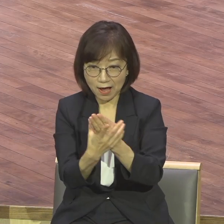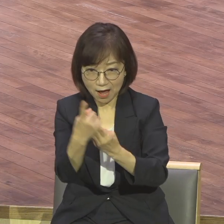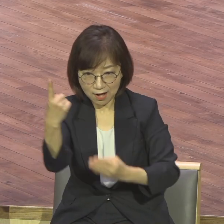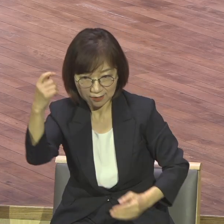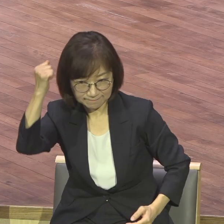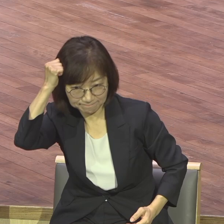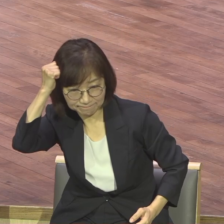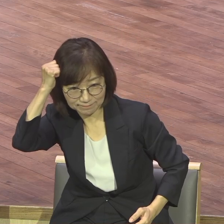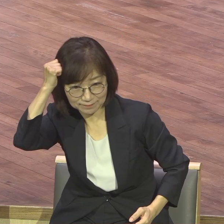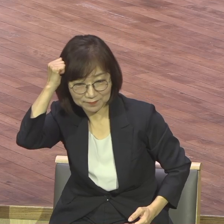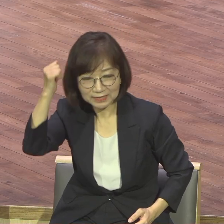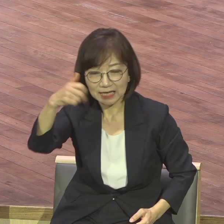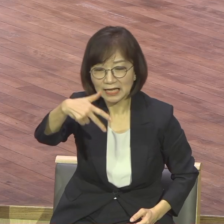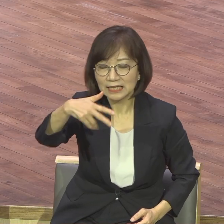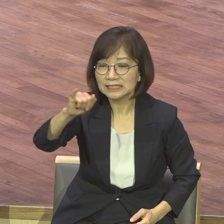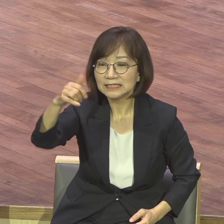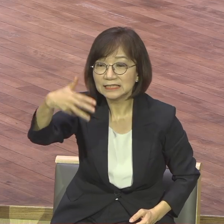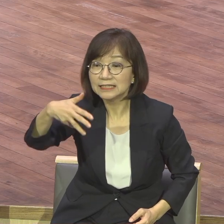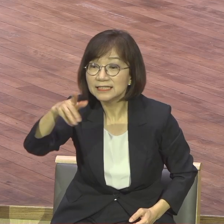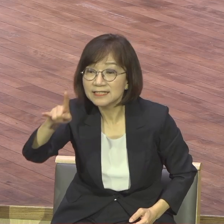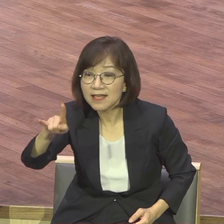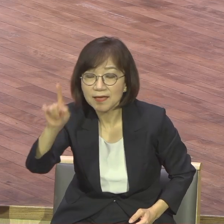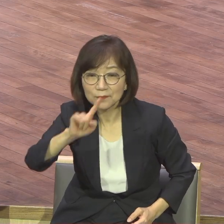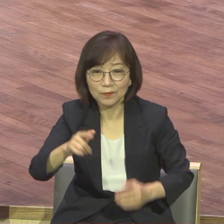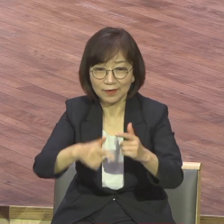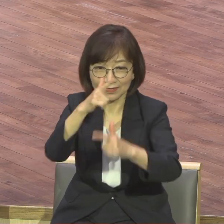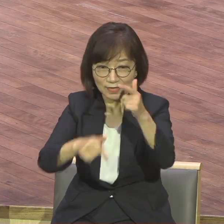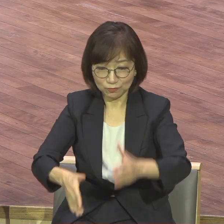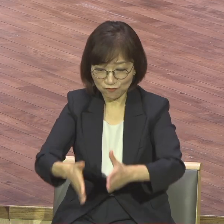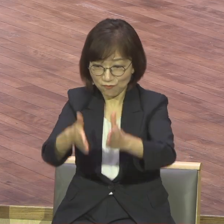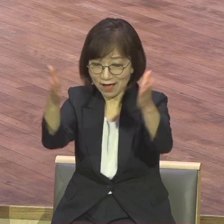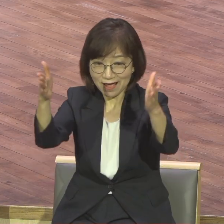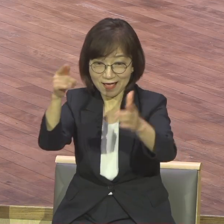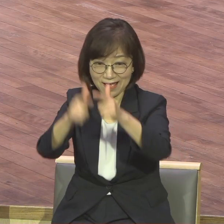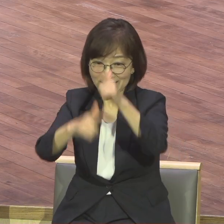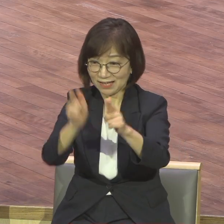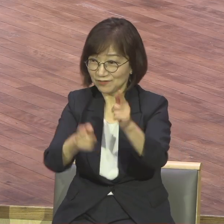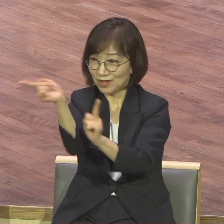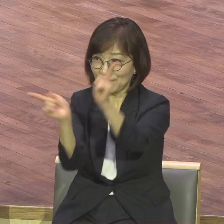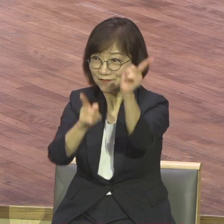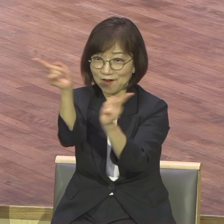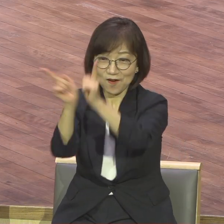알고 해야 된다. 한 몸 된 지체다. 우리는 지체